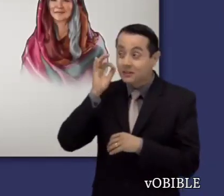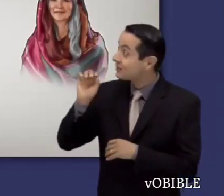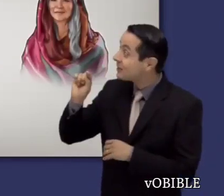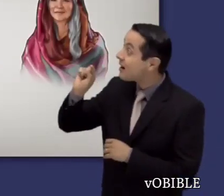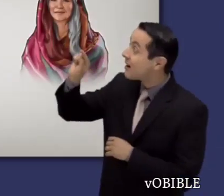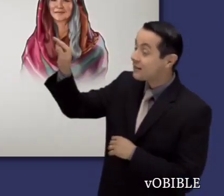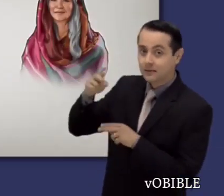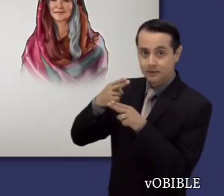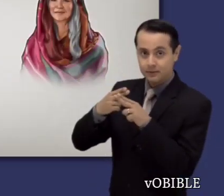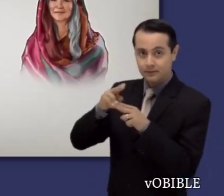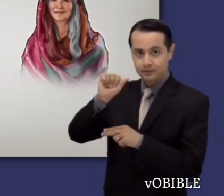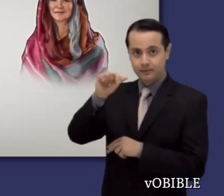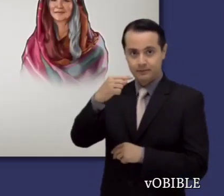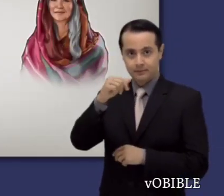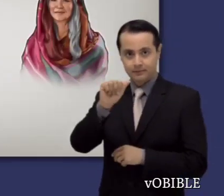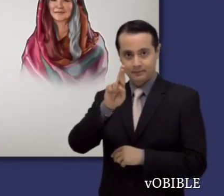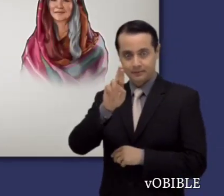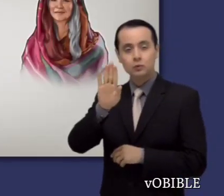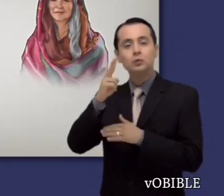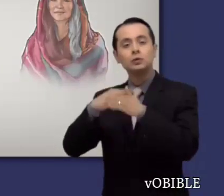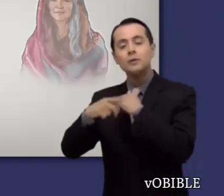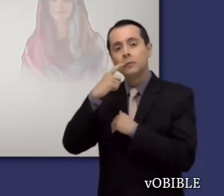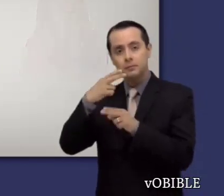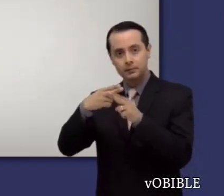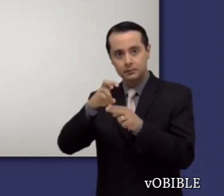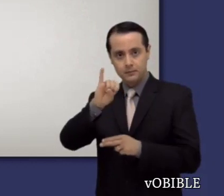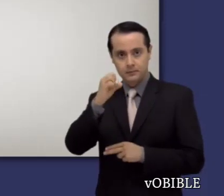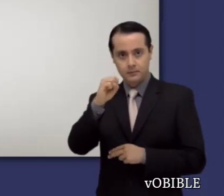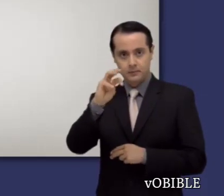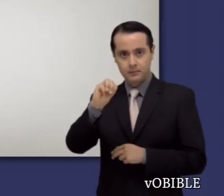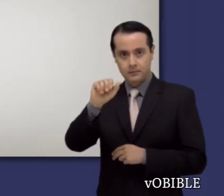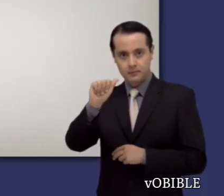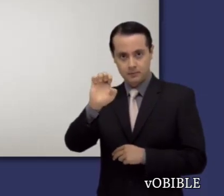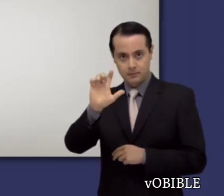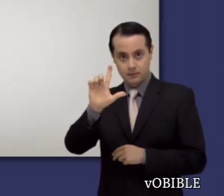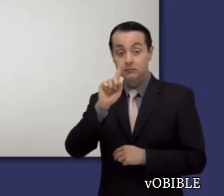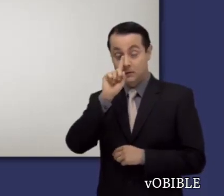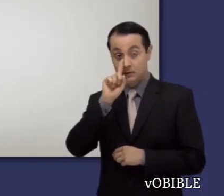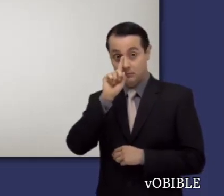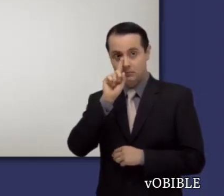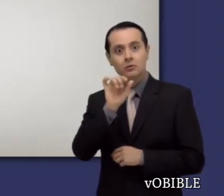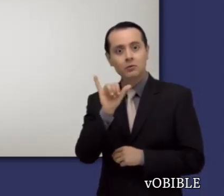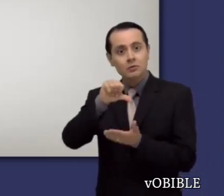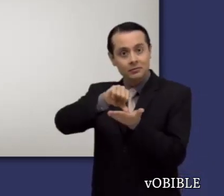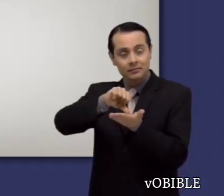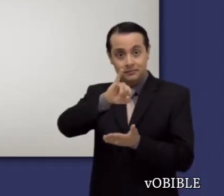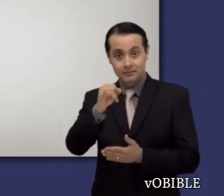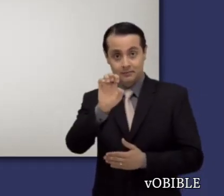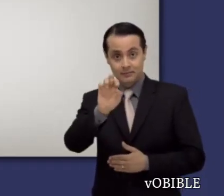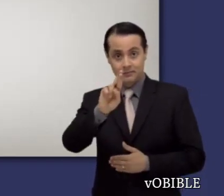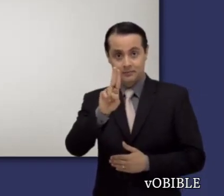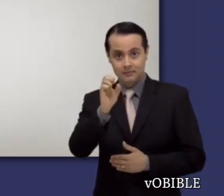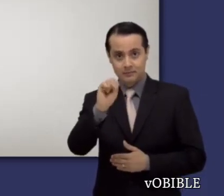Sara y sus hijos Ismael e Isaac. Agar e Ismael representan a los hijos esclavizados de la